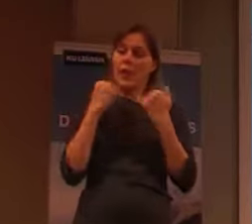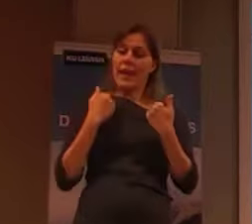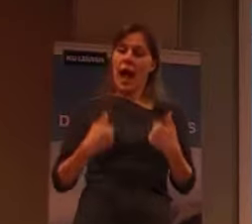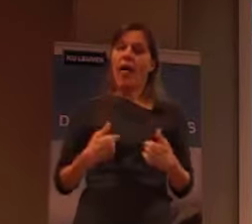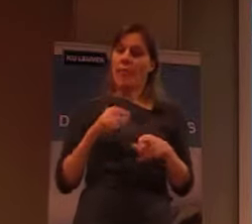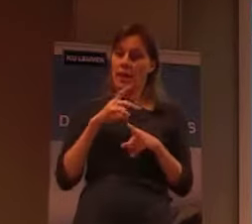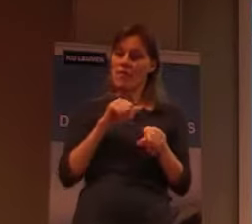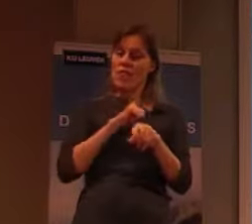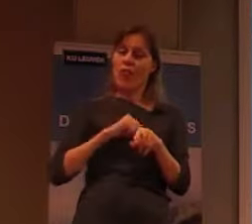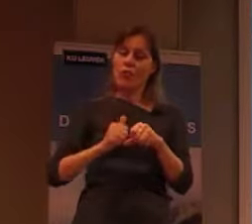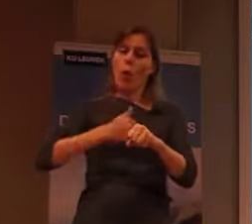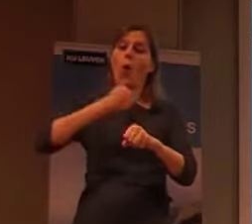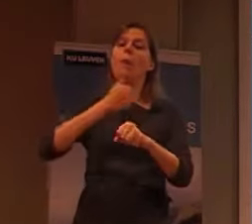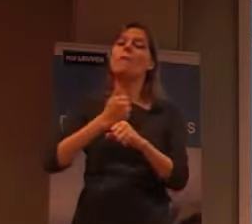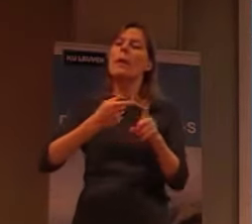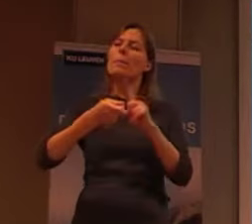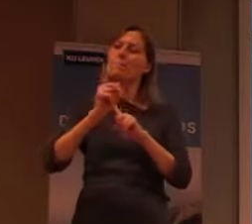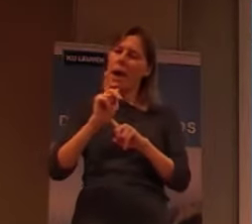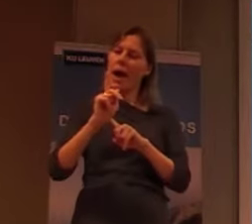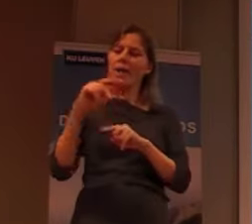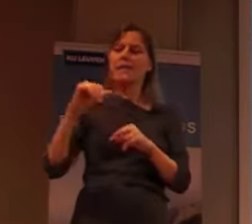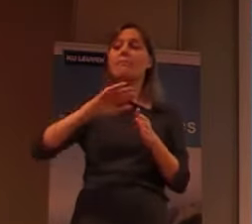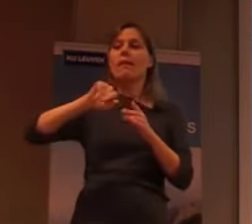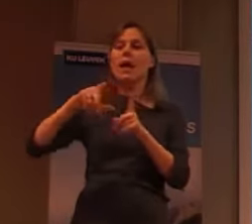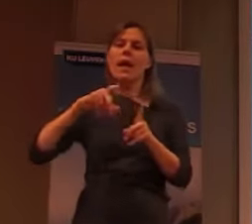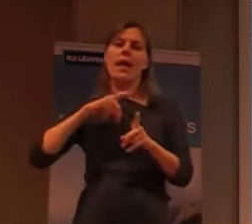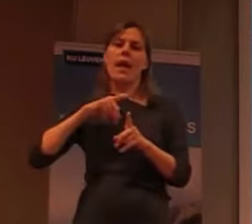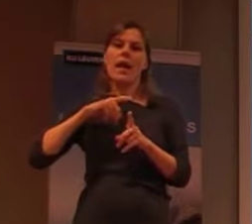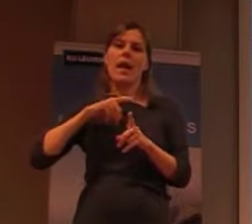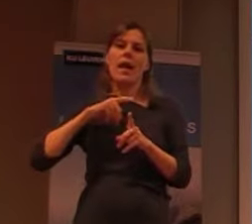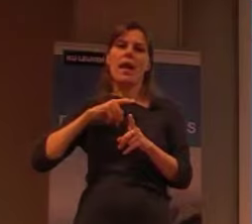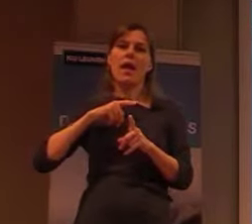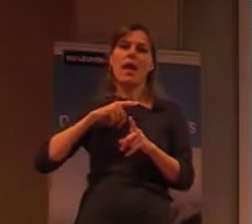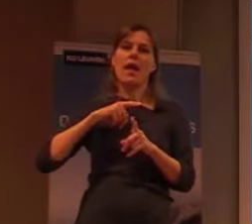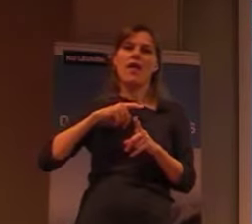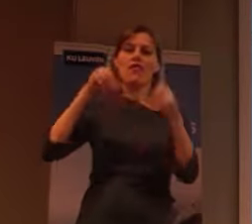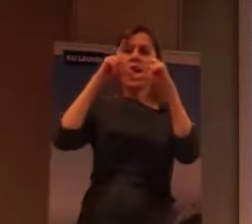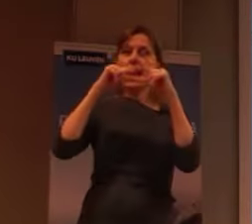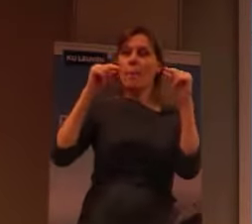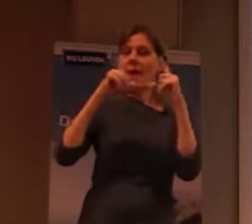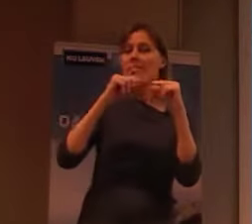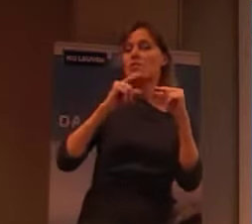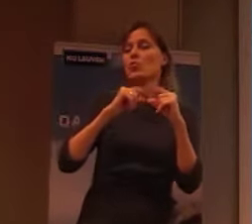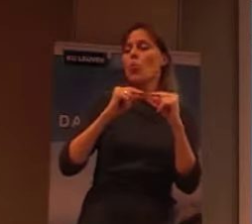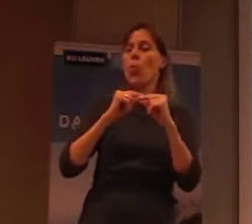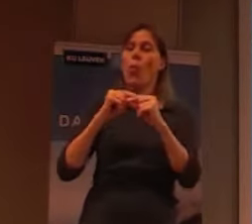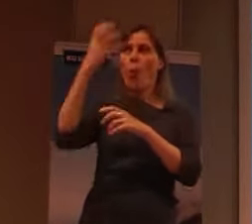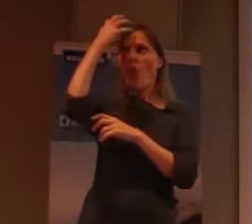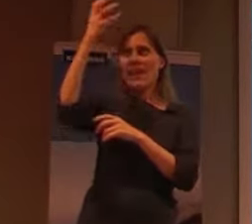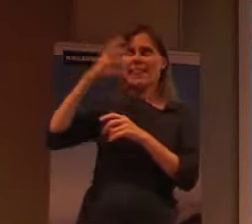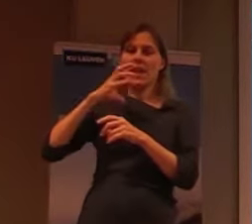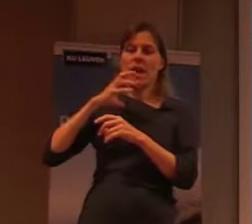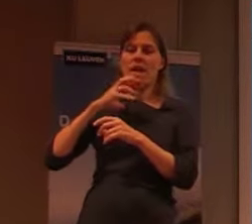de bezetting gekomen van de Japanse overheid. Wat ik eigenlijk